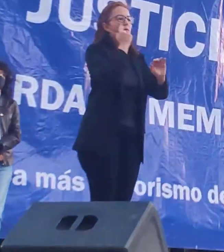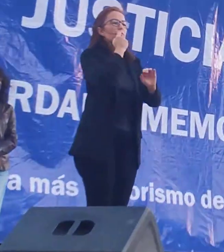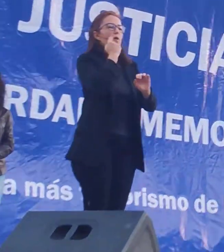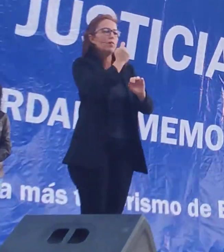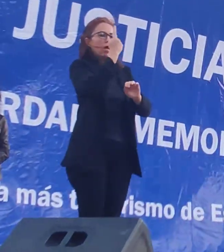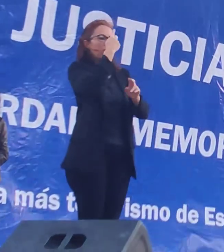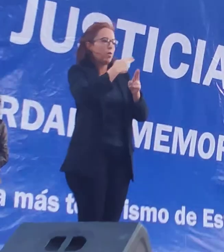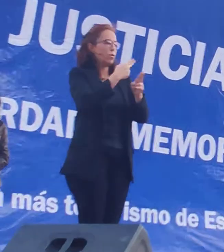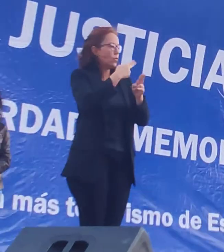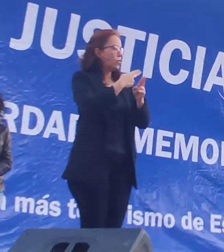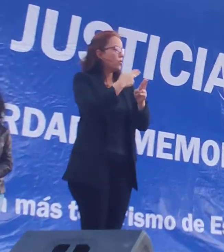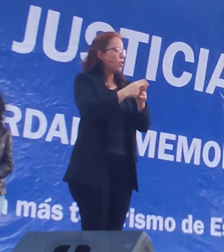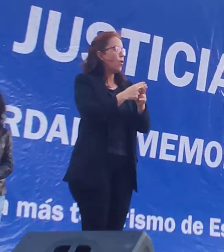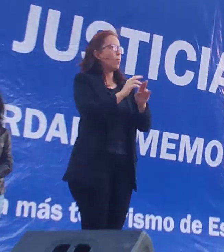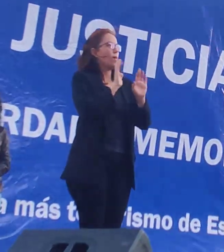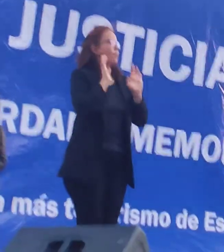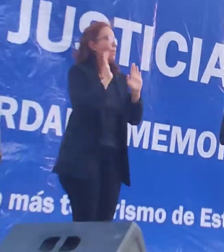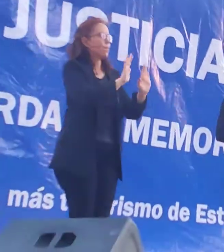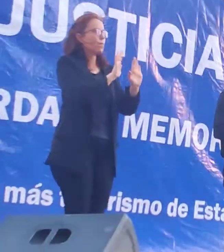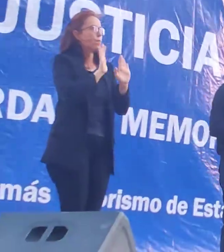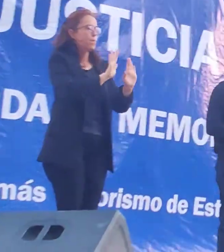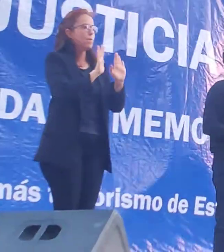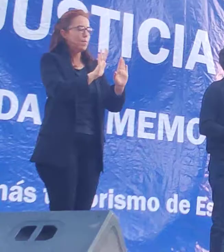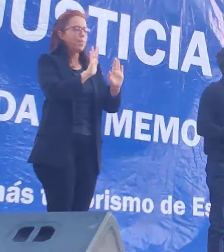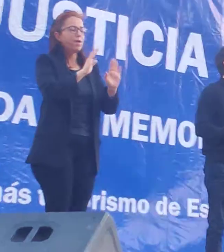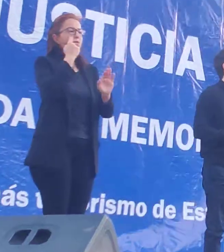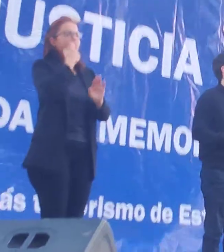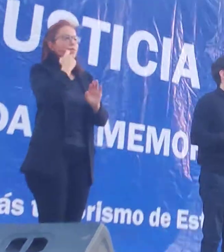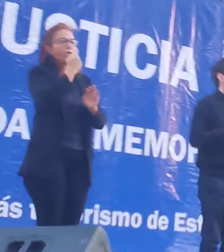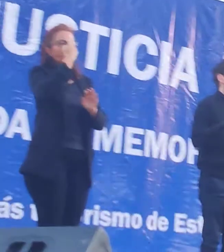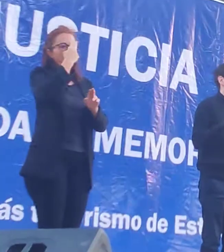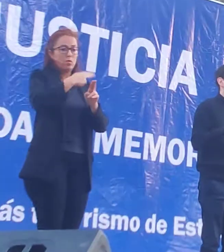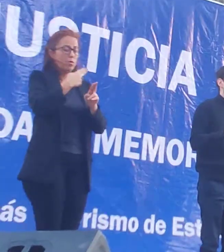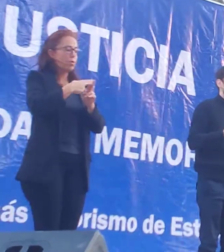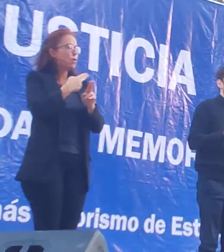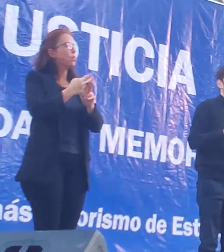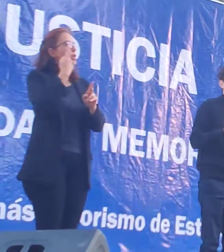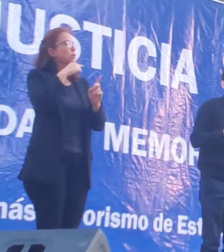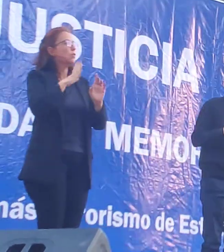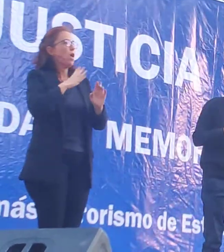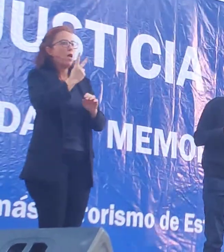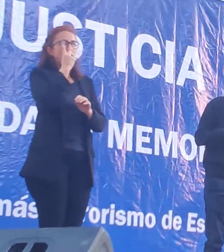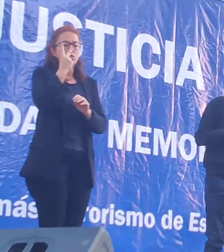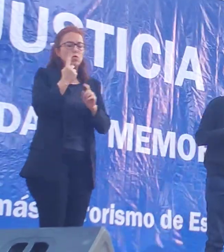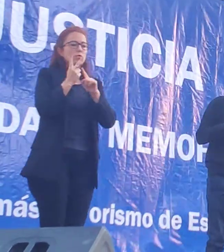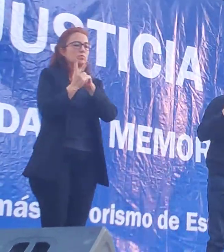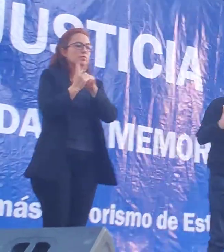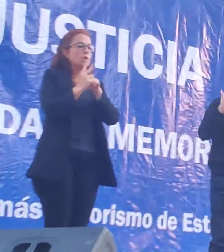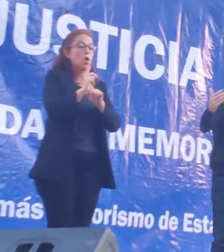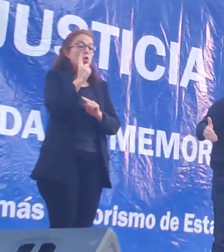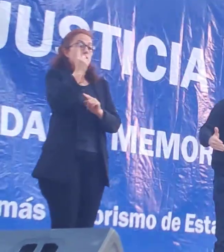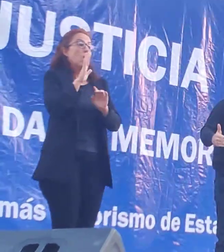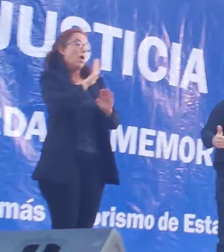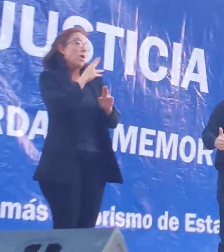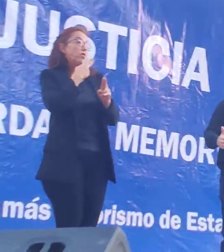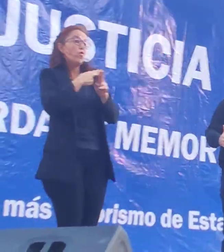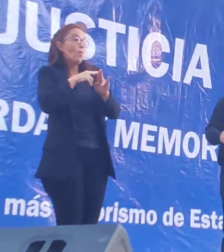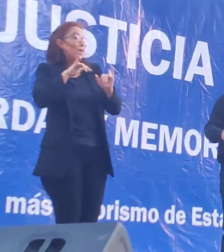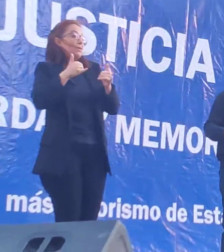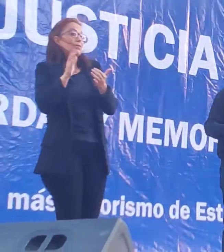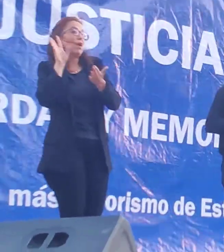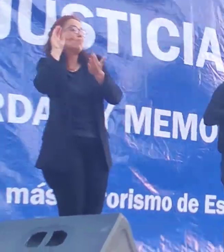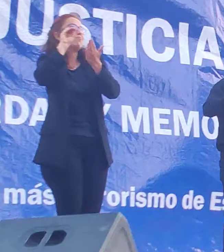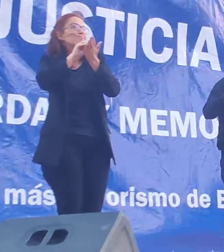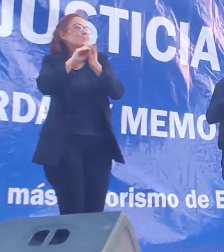en una lógica de paren todo, paren las máquinas, y tenemos dos posibilidades. Una posibilidad es que ese nombre ya hubiera